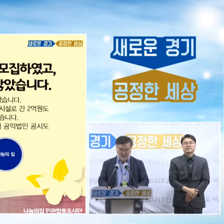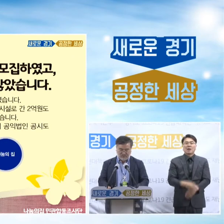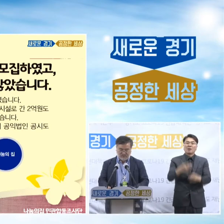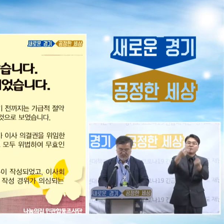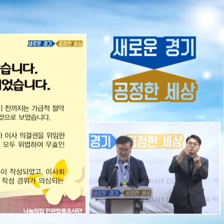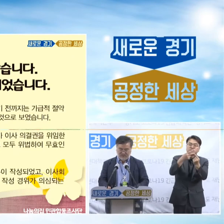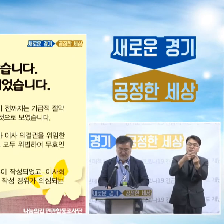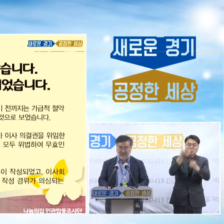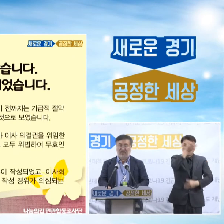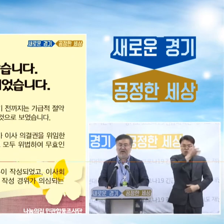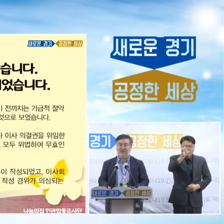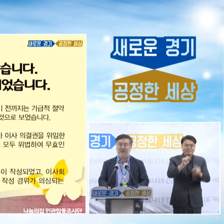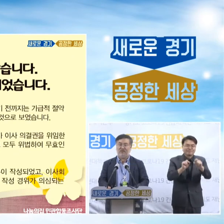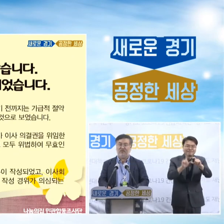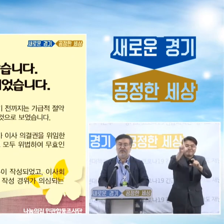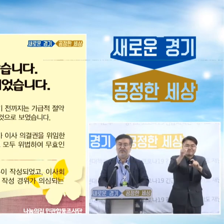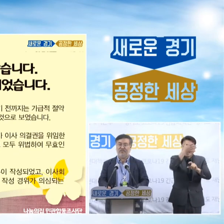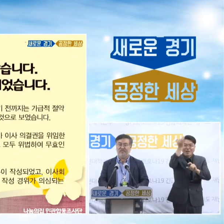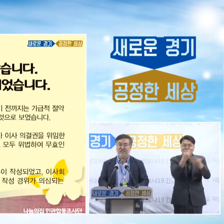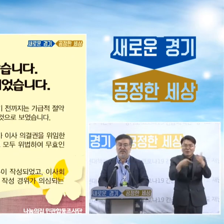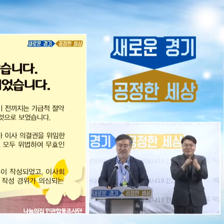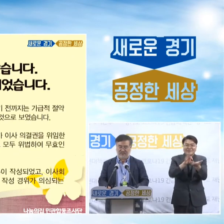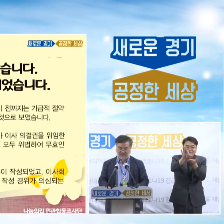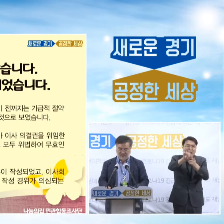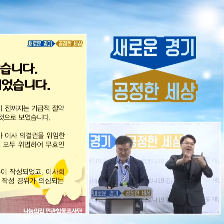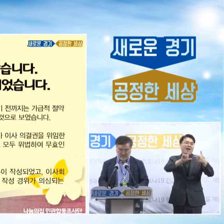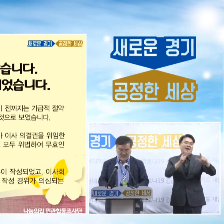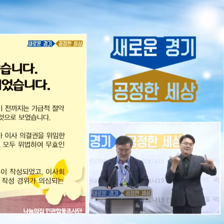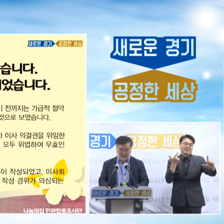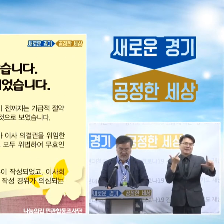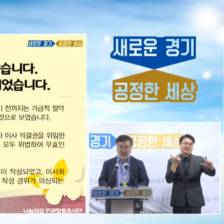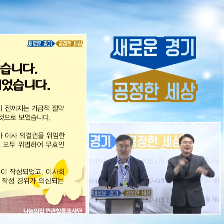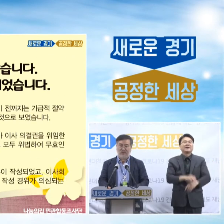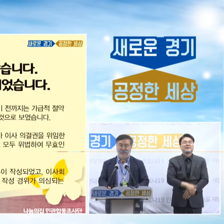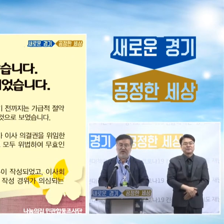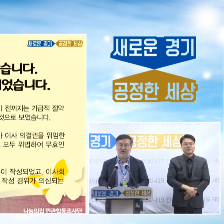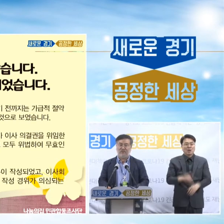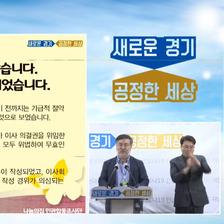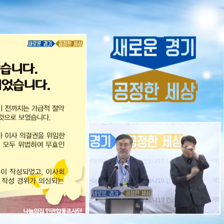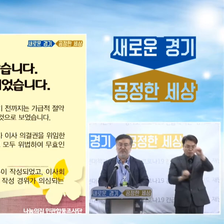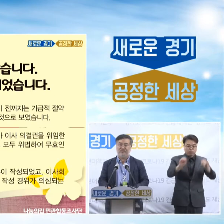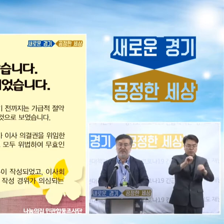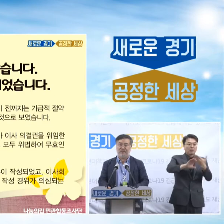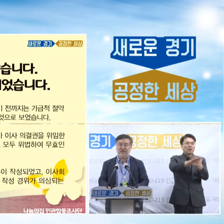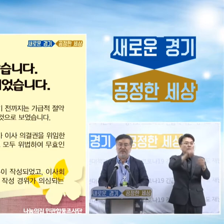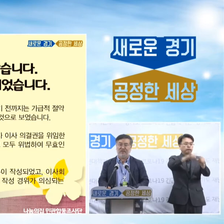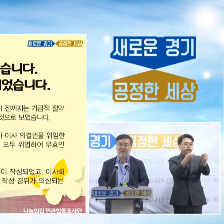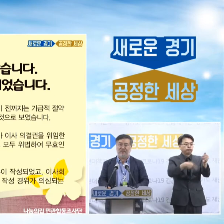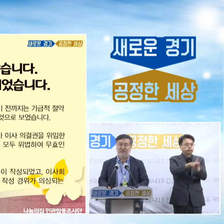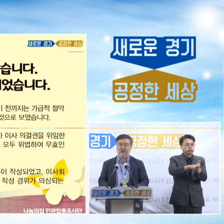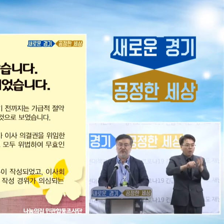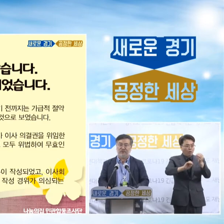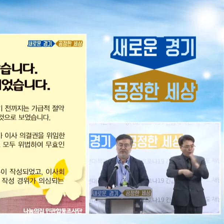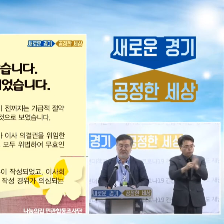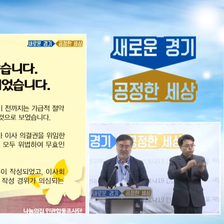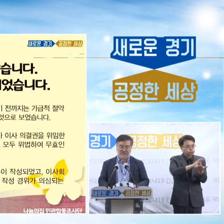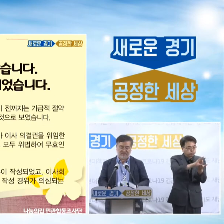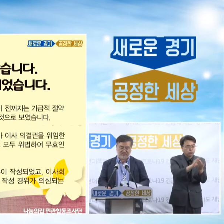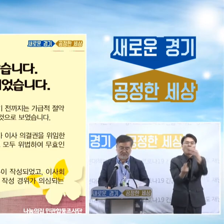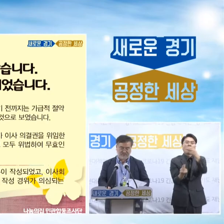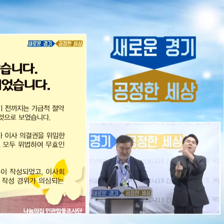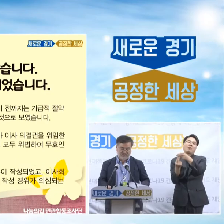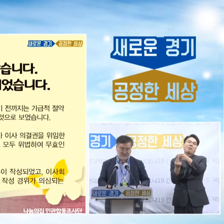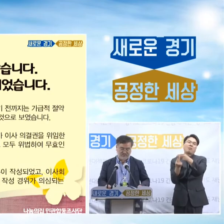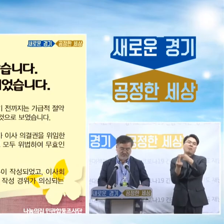둘째, 후원금 대부분은 할머니들을 위해 쓰이지 않았습니다. 오히려 다른 목적을 위해 쓰이거나 기축되었습니다.